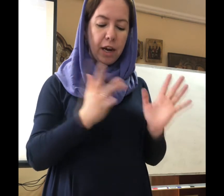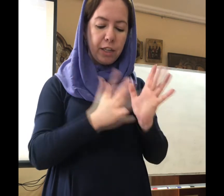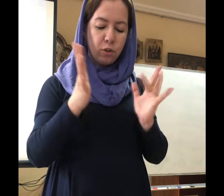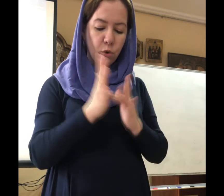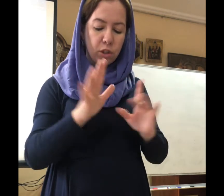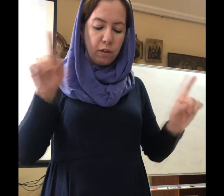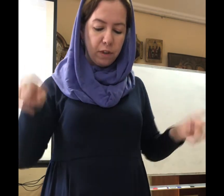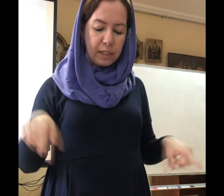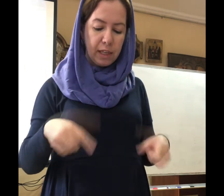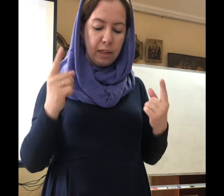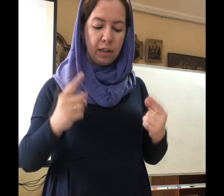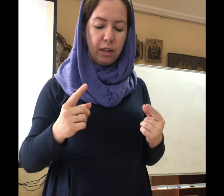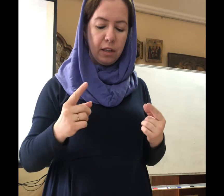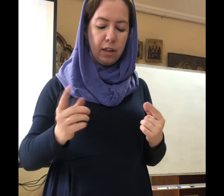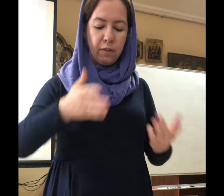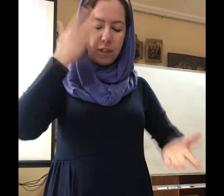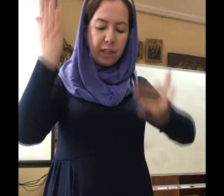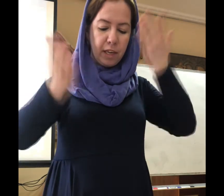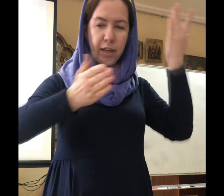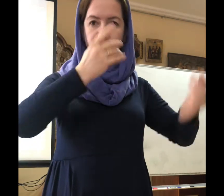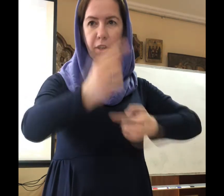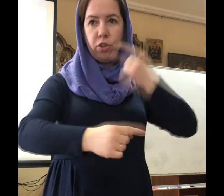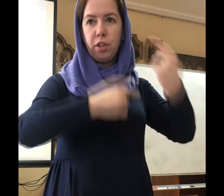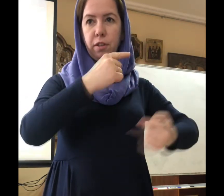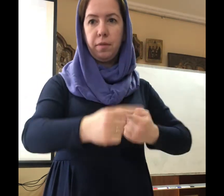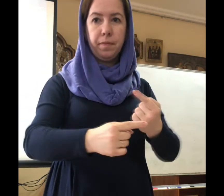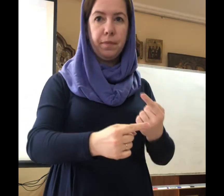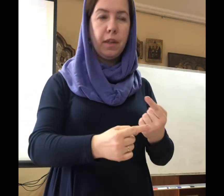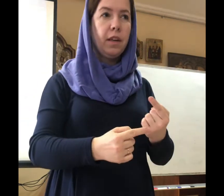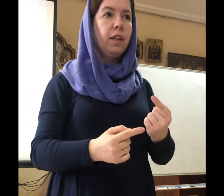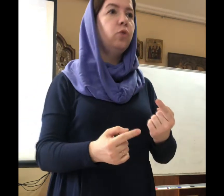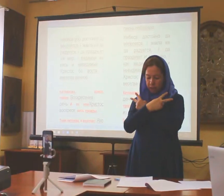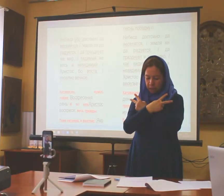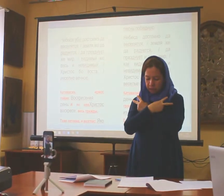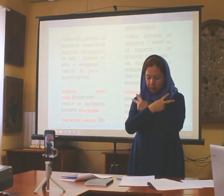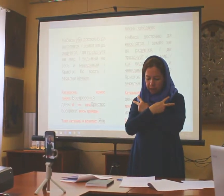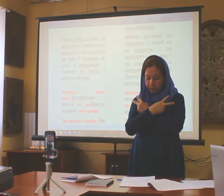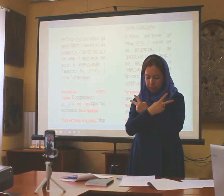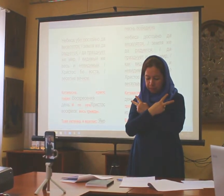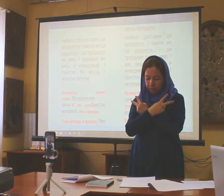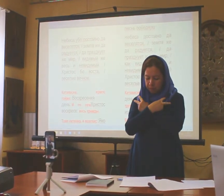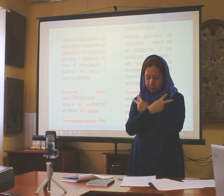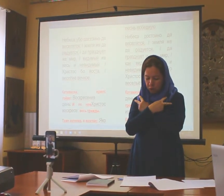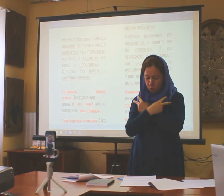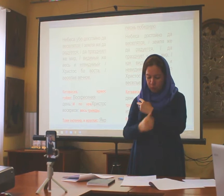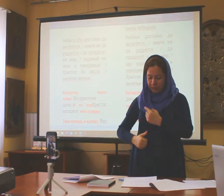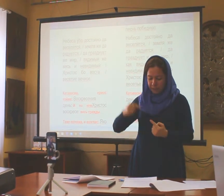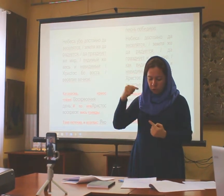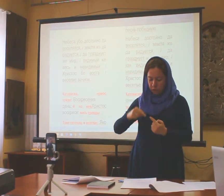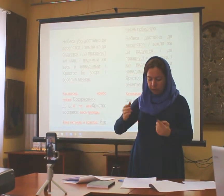Христос поста, веселье вечное. Но здесь, как ангелы, небеса оба достойно